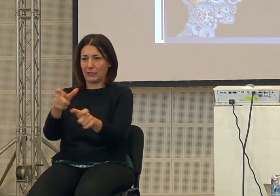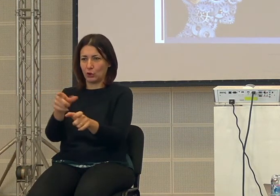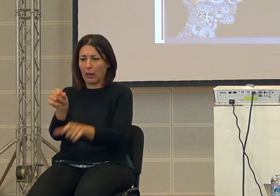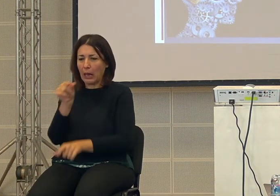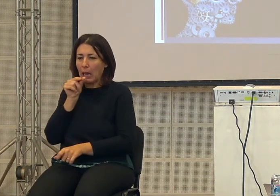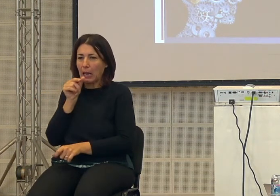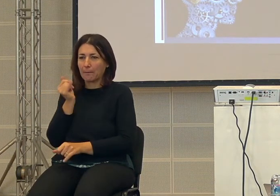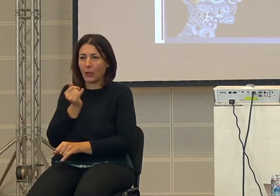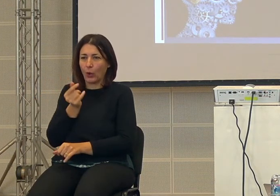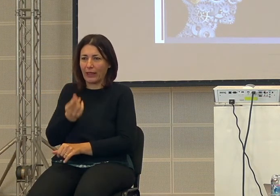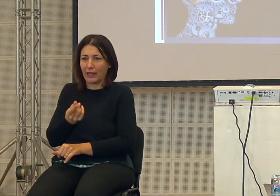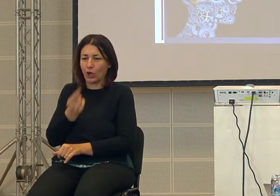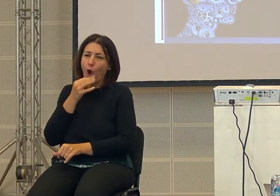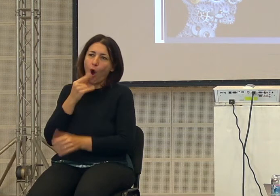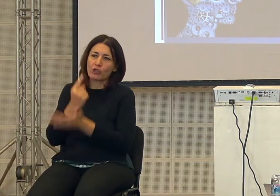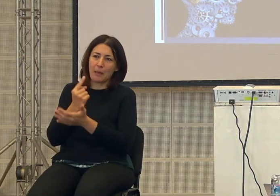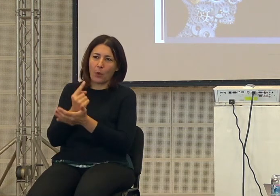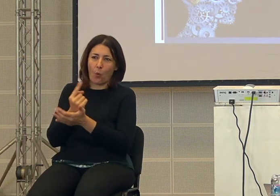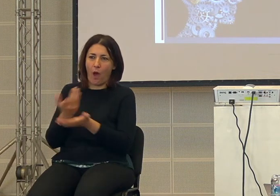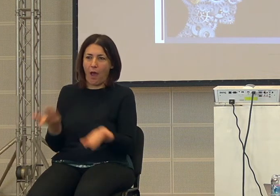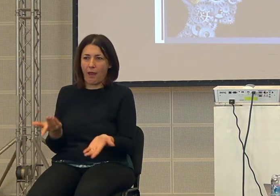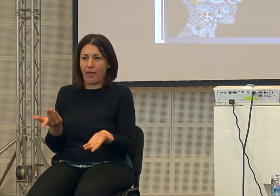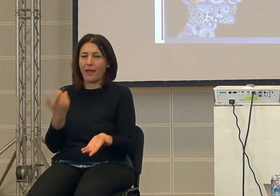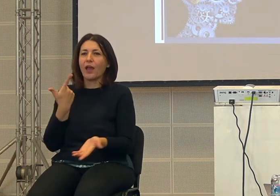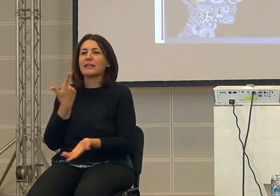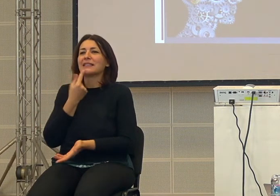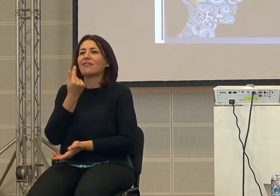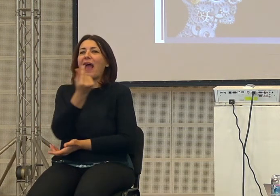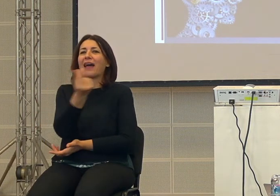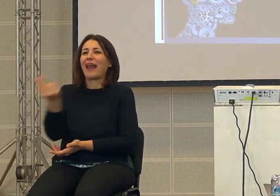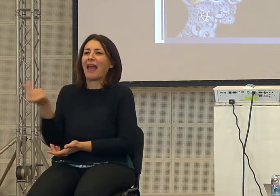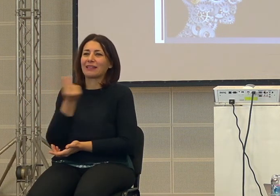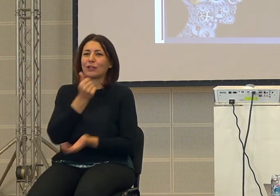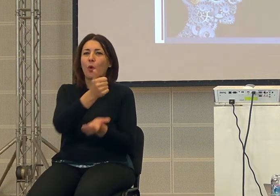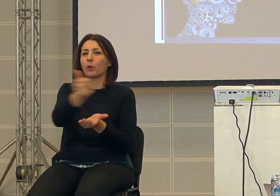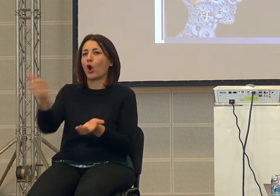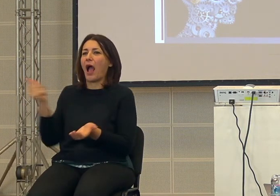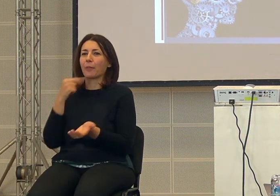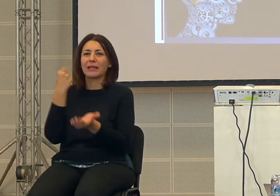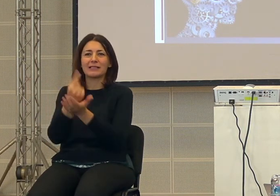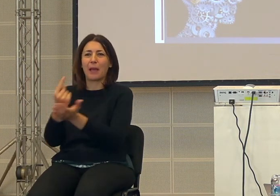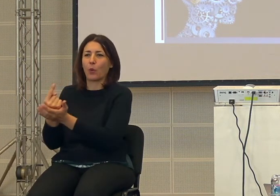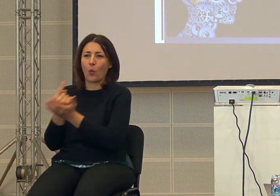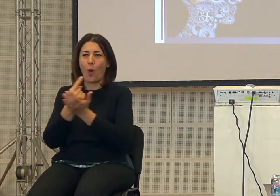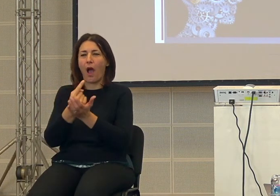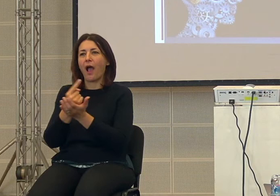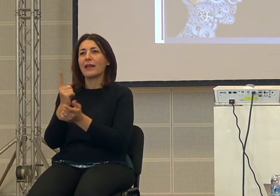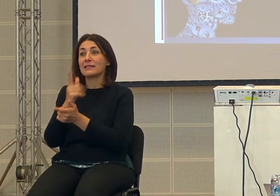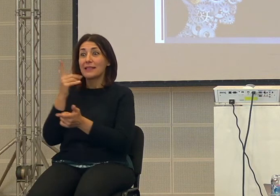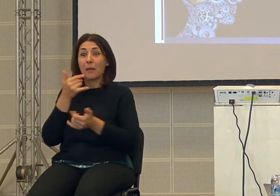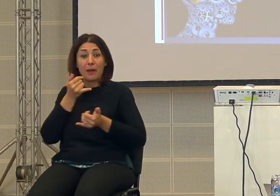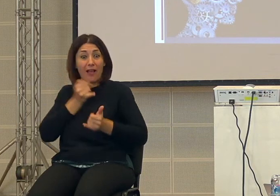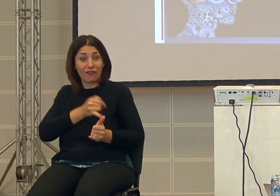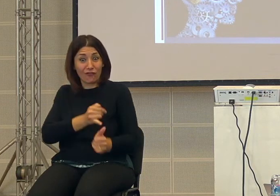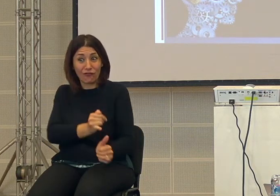risultato la fetta era sempre uguale cioè il reddito pro capita era sempre uguale non so se questa è la trappola maltusiana